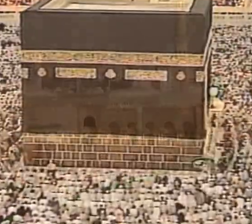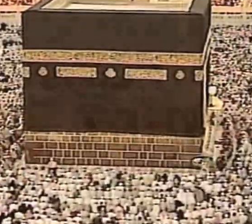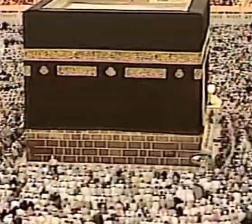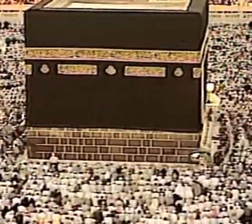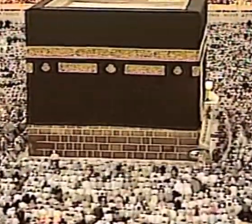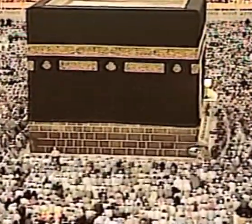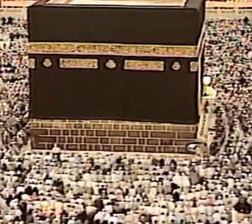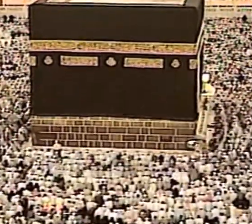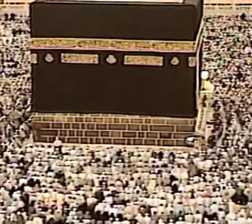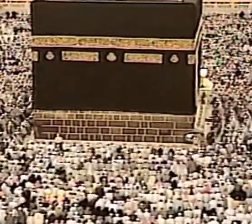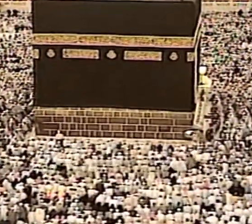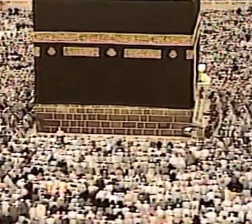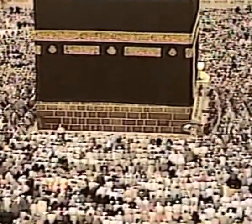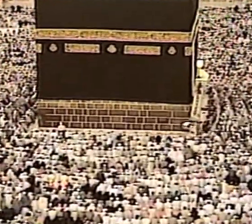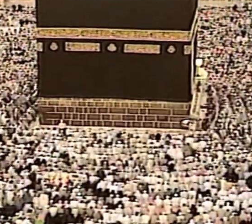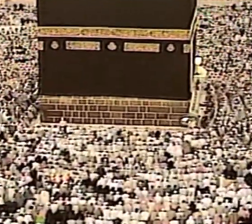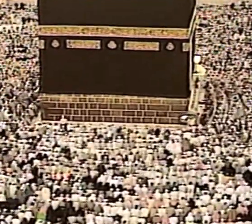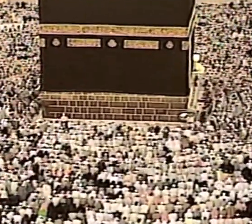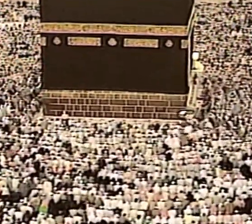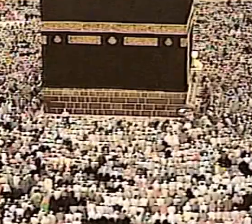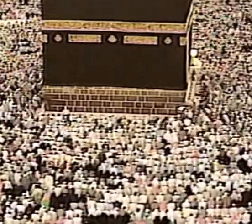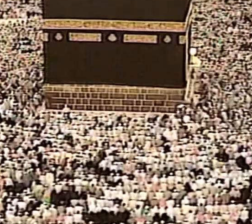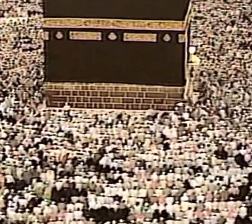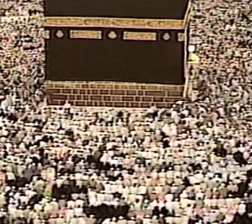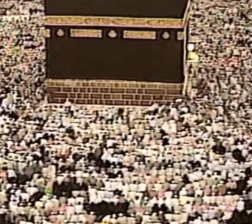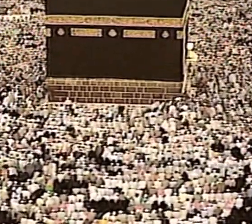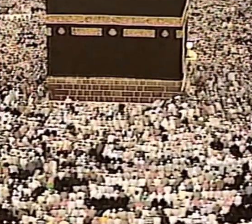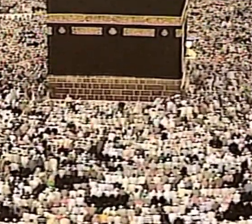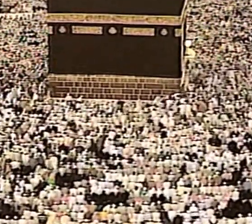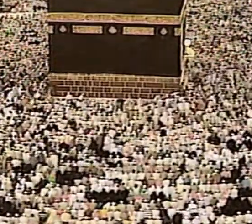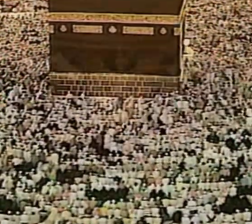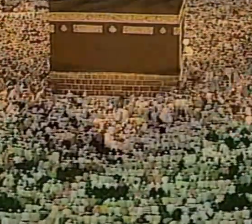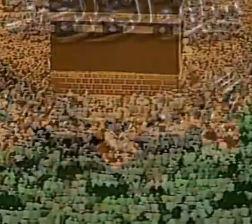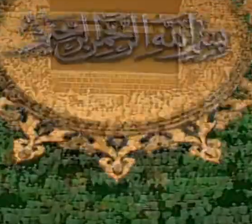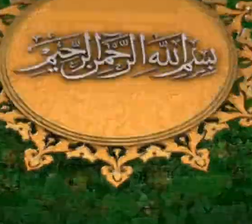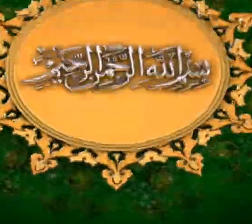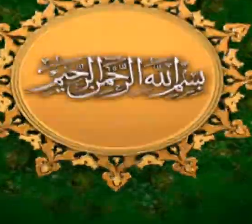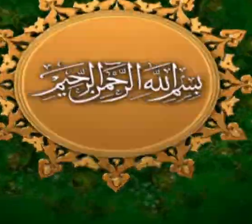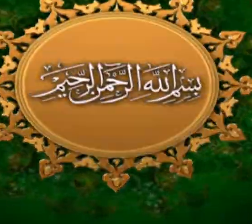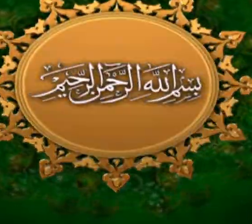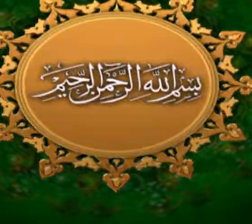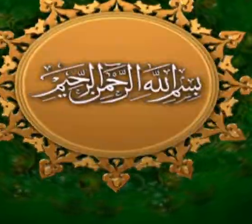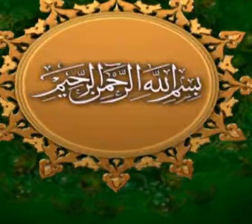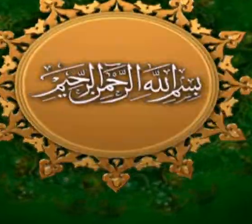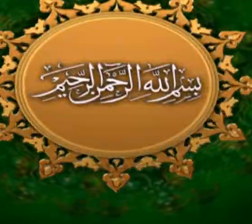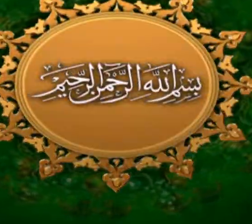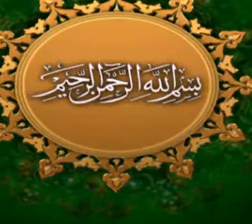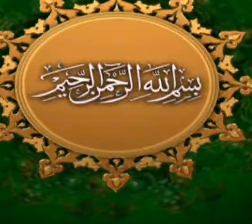فاعود باللہ من الشیطان الرجیم بسم اللہ الرحمن الرحیم